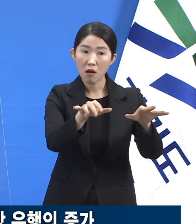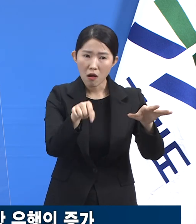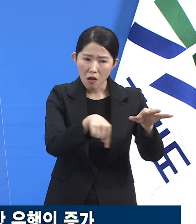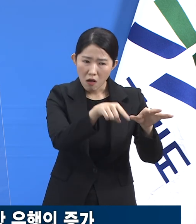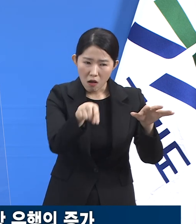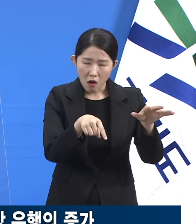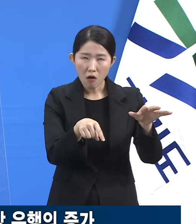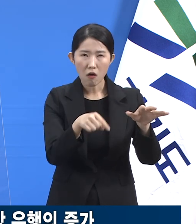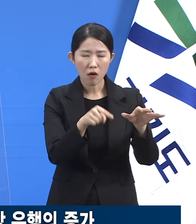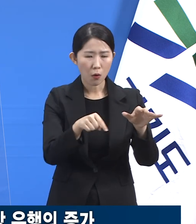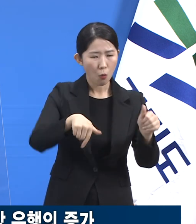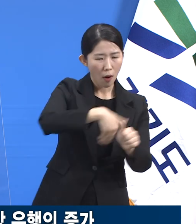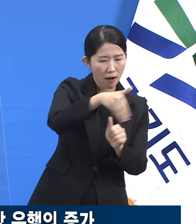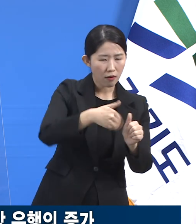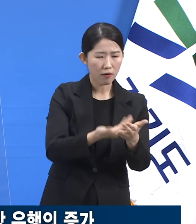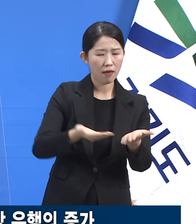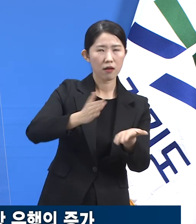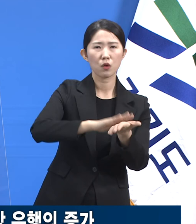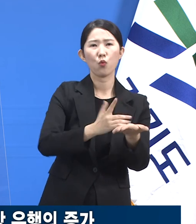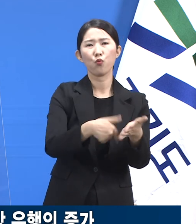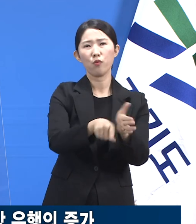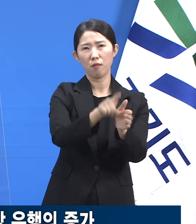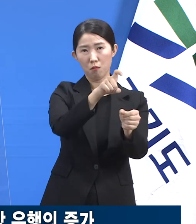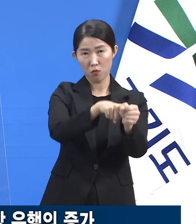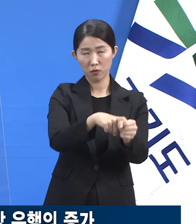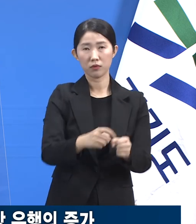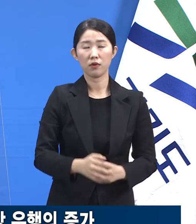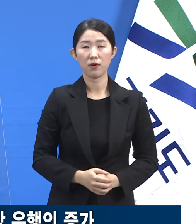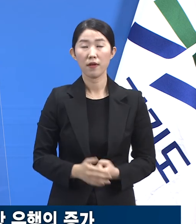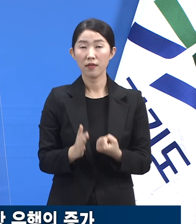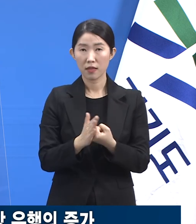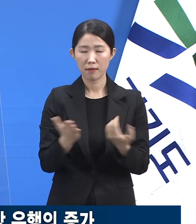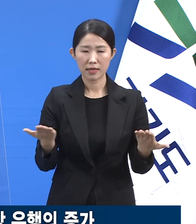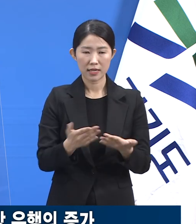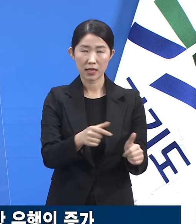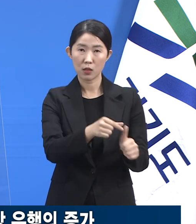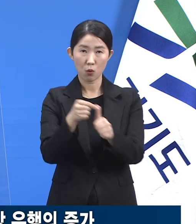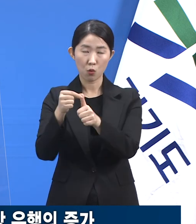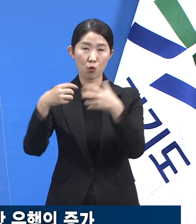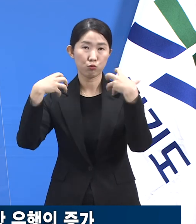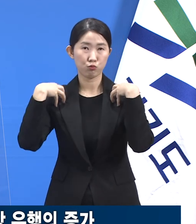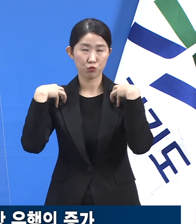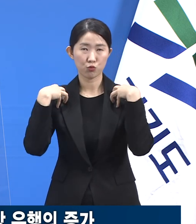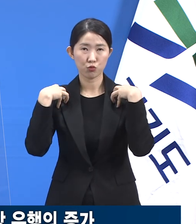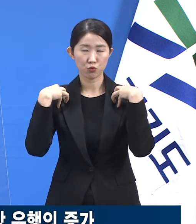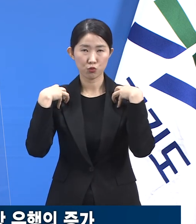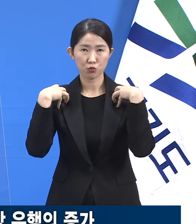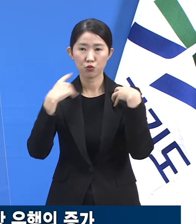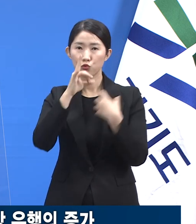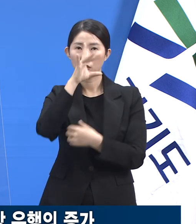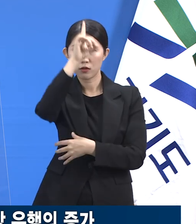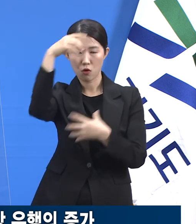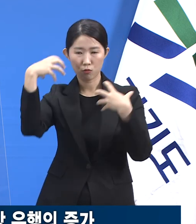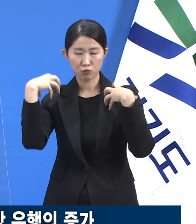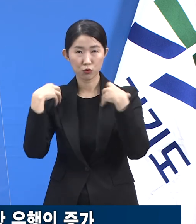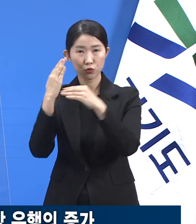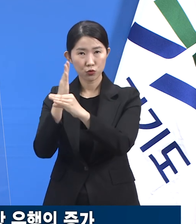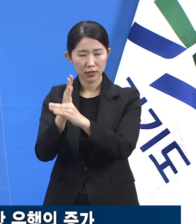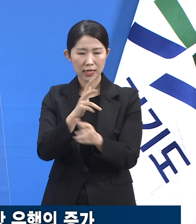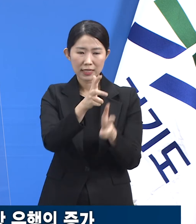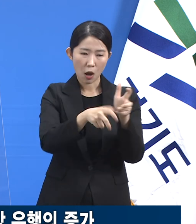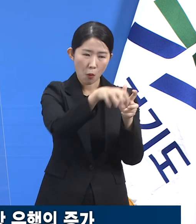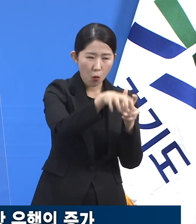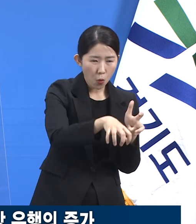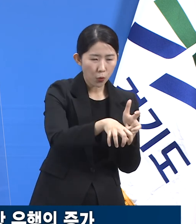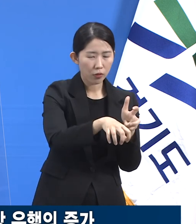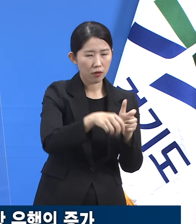있습니다. 이런 맥락에서 고용노동부 중심으로 이뤄지는 사업장 방역 실태 점검과 지도 정책